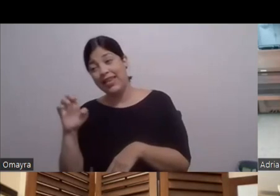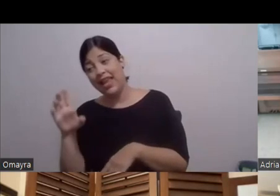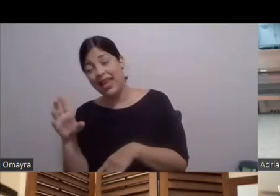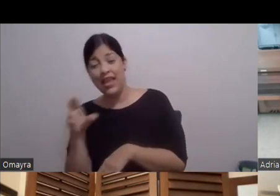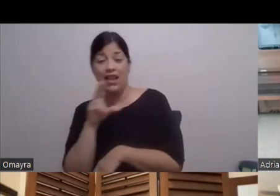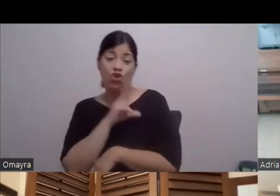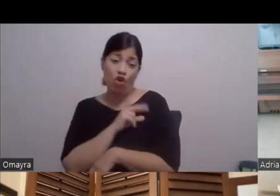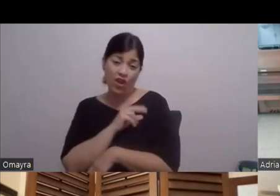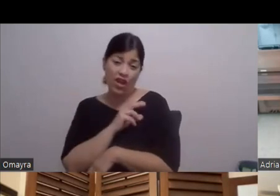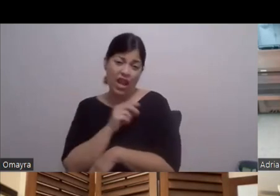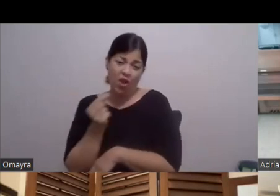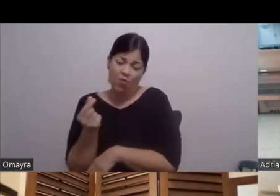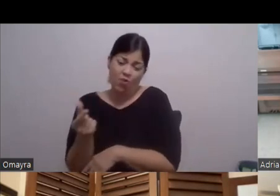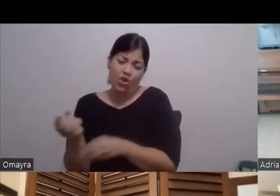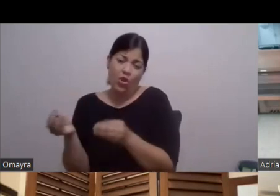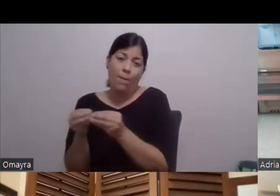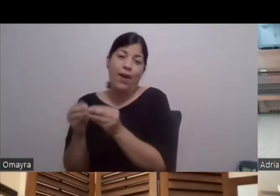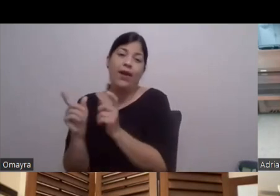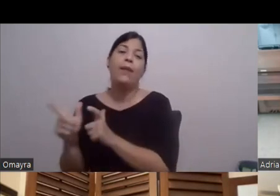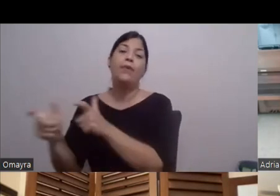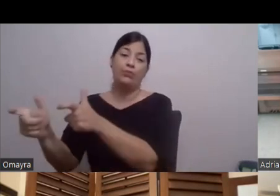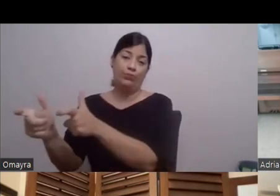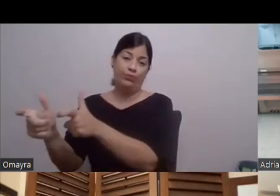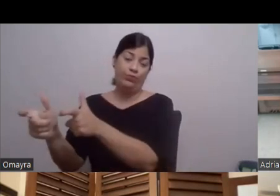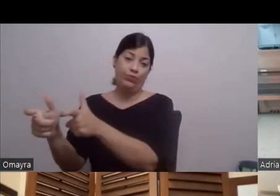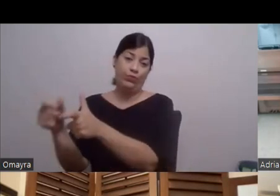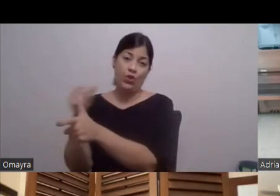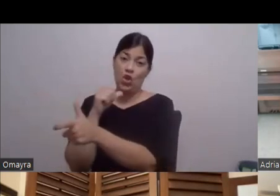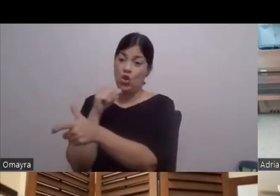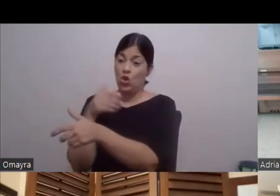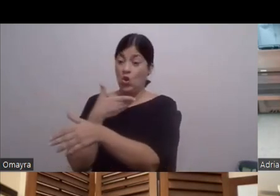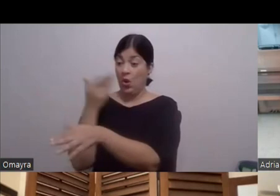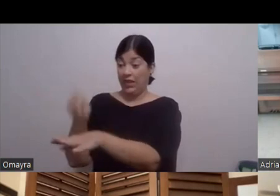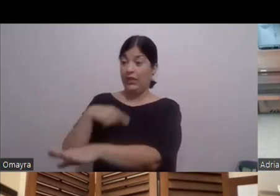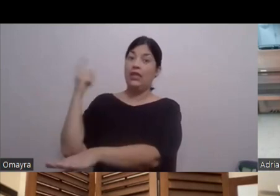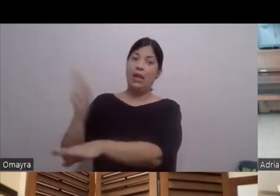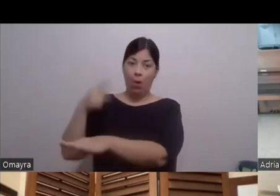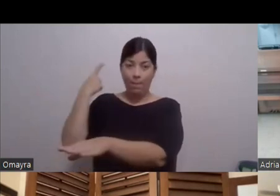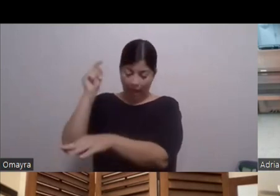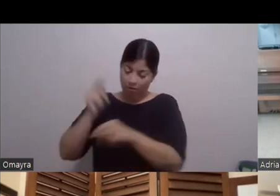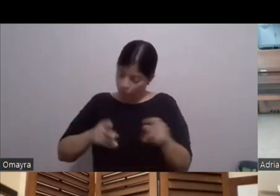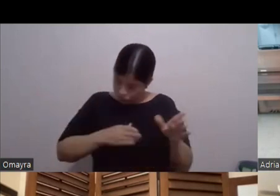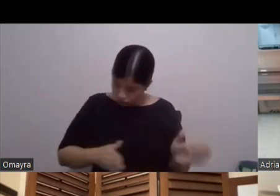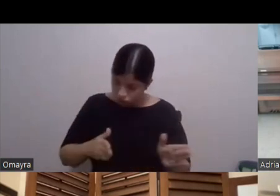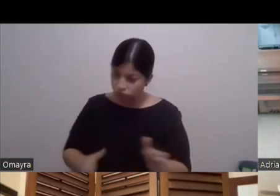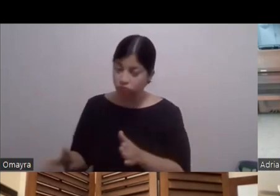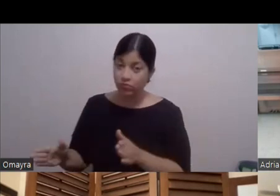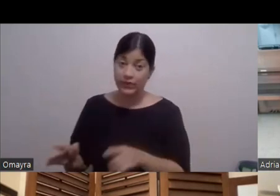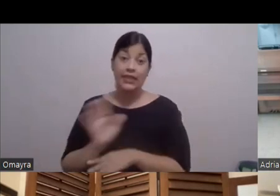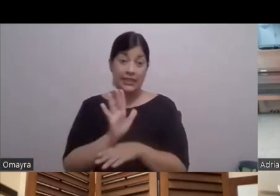más Más rápido No No te dan tanto tiempo Para Para tú prepararte Como dirías El cine sí En ocasiones